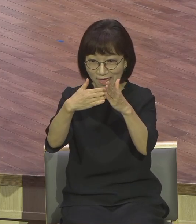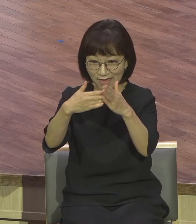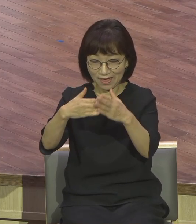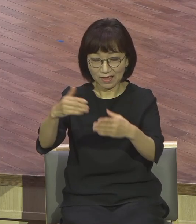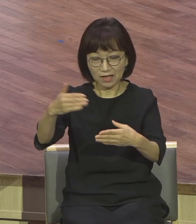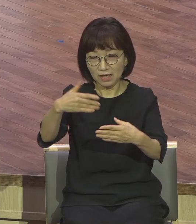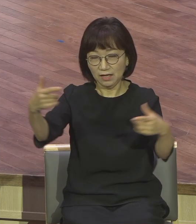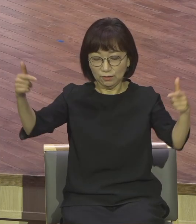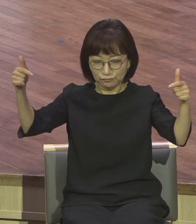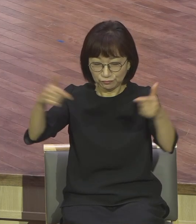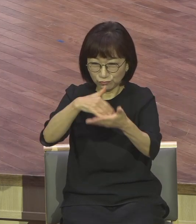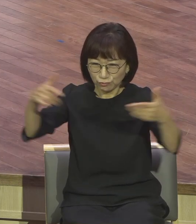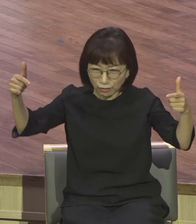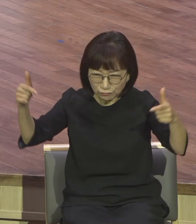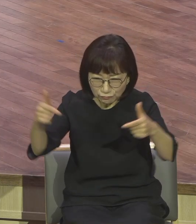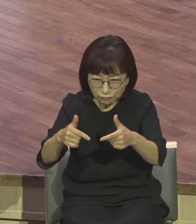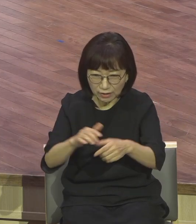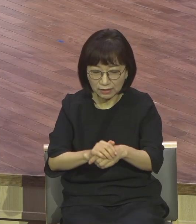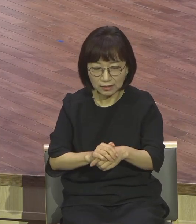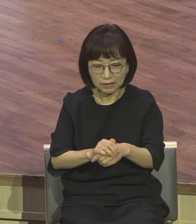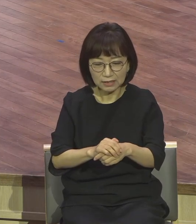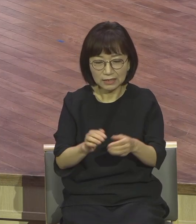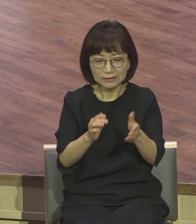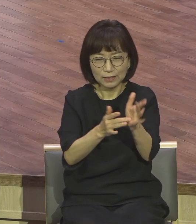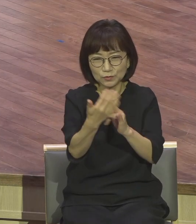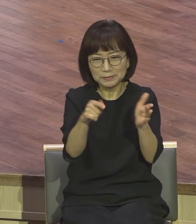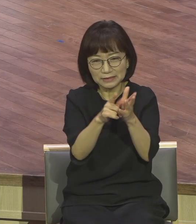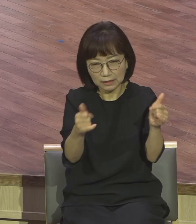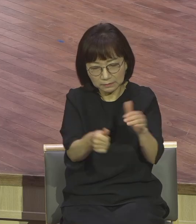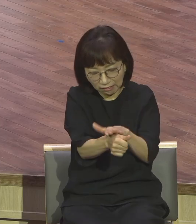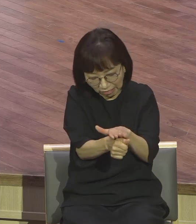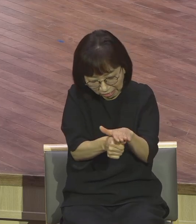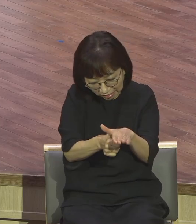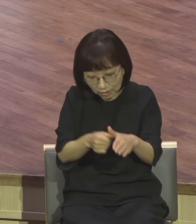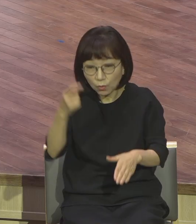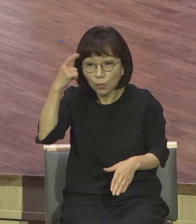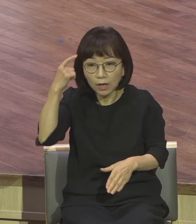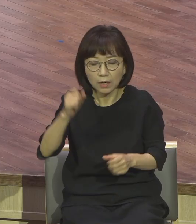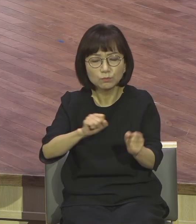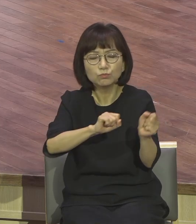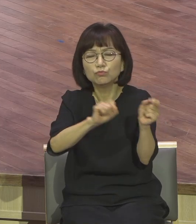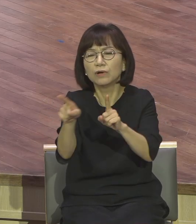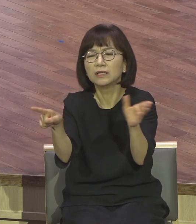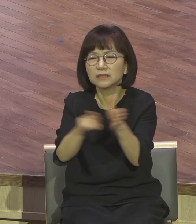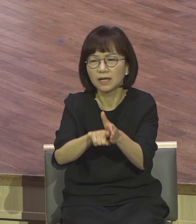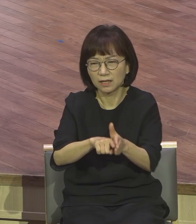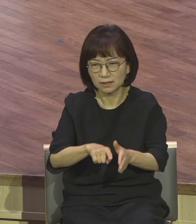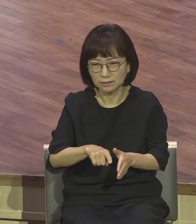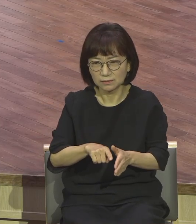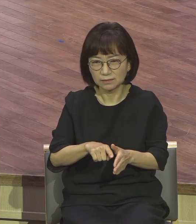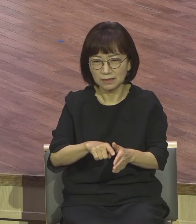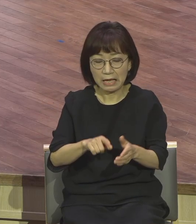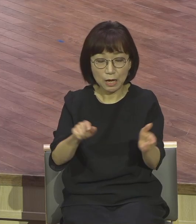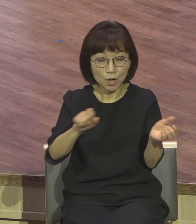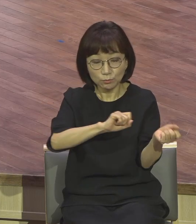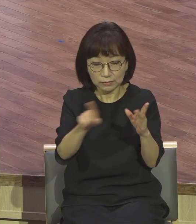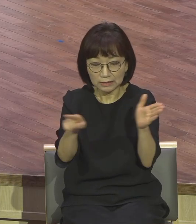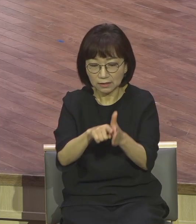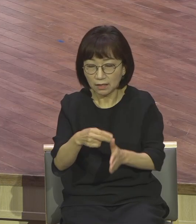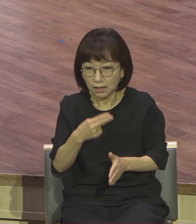있느냐? 부활신앙이 없어지게 돼요. 부활신앙이. 부활신앙이 그렇게 없기 때문에. 이 놓쳤기